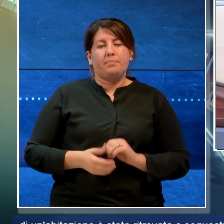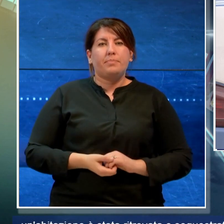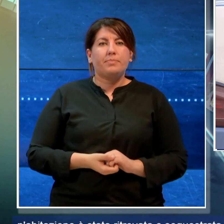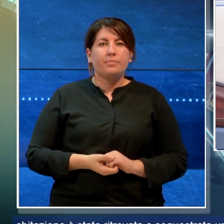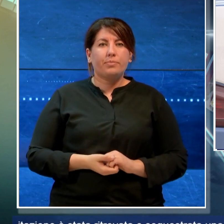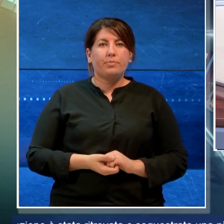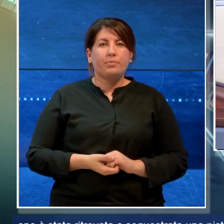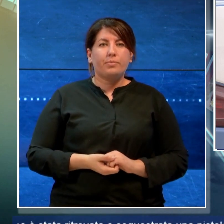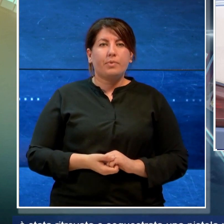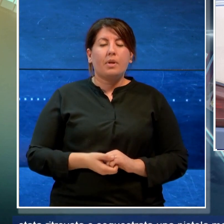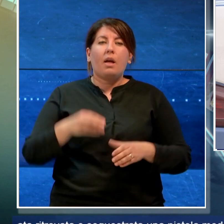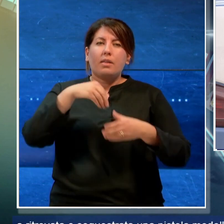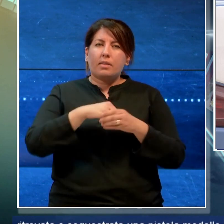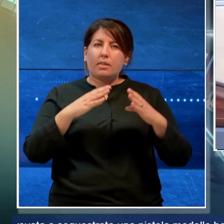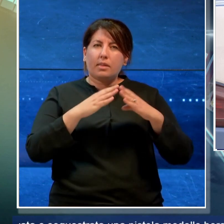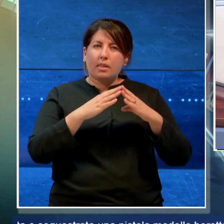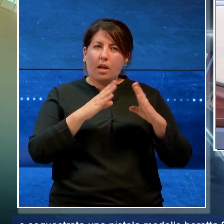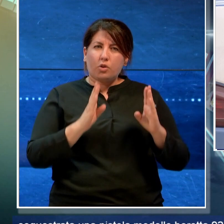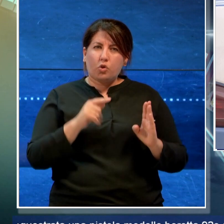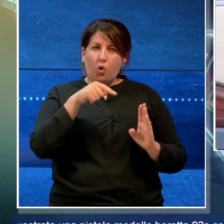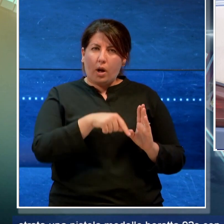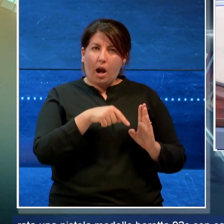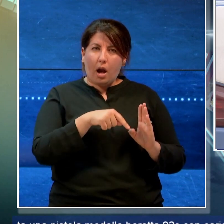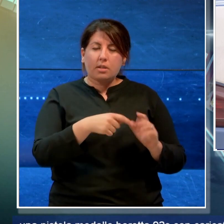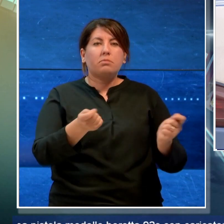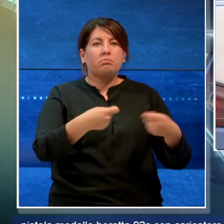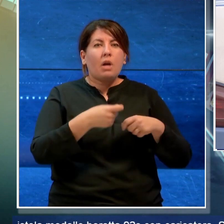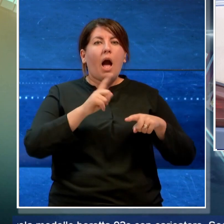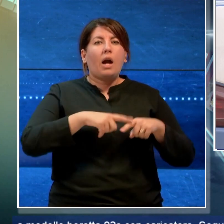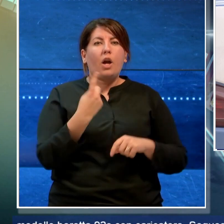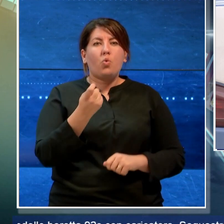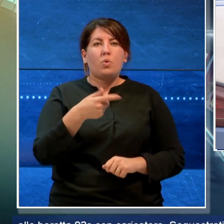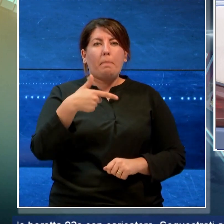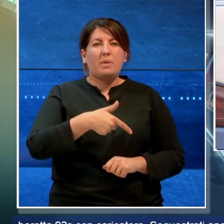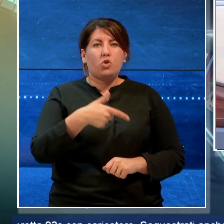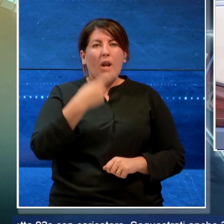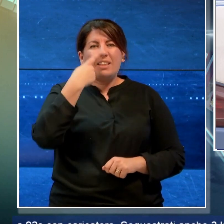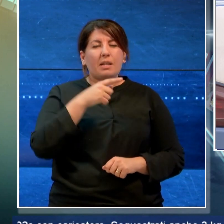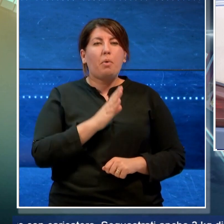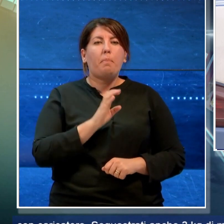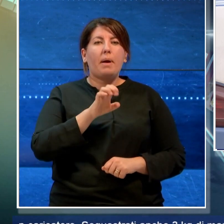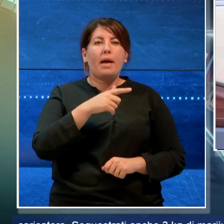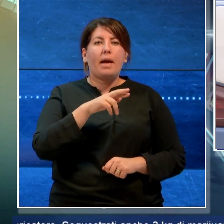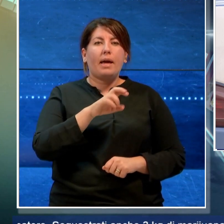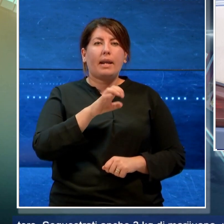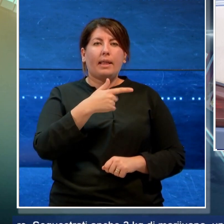restrittive in un'abitazione sequestrata anche una pistola modello Beretta